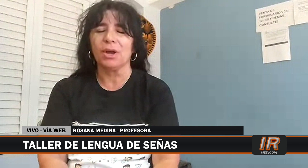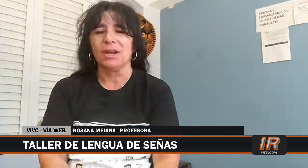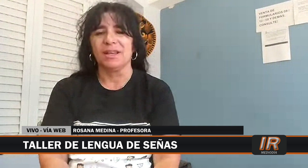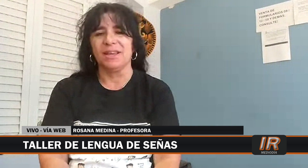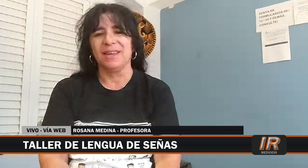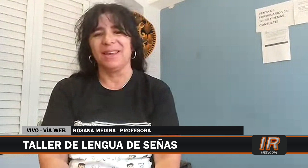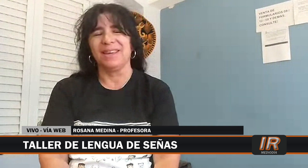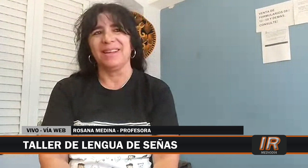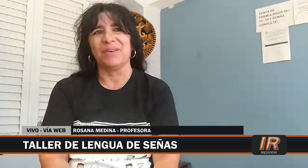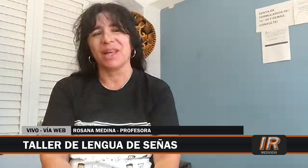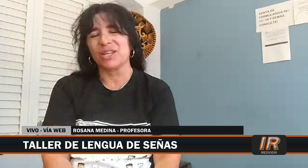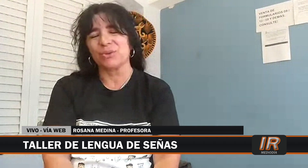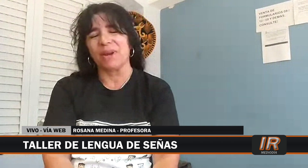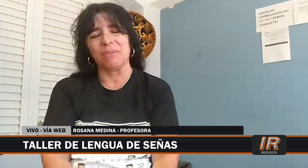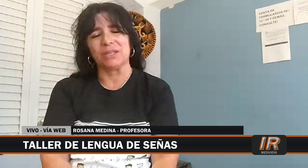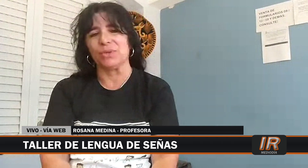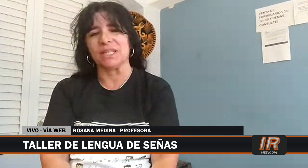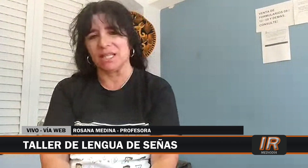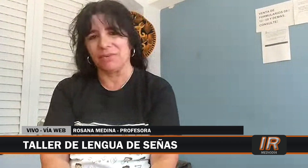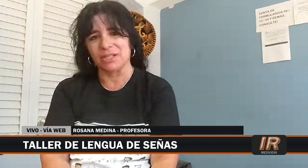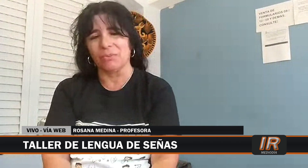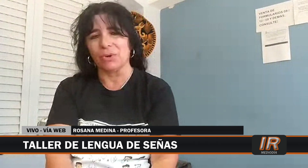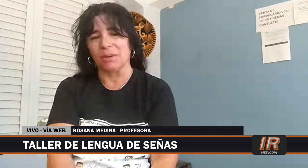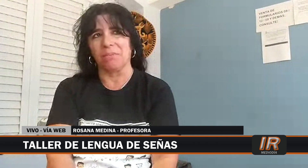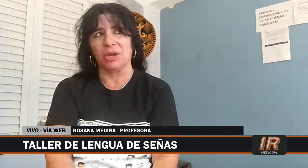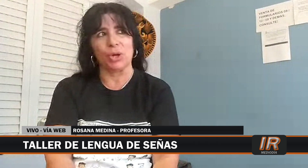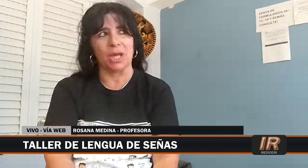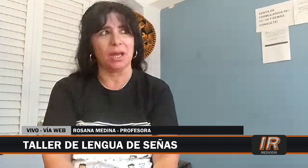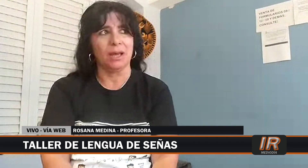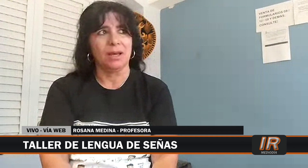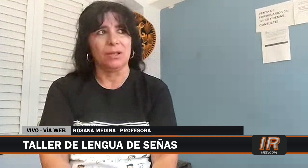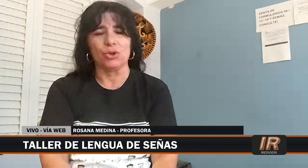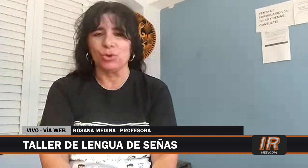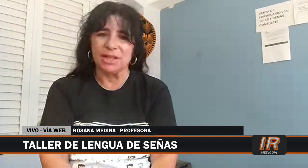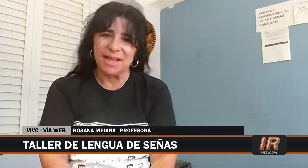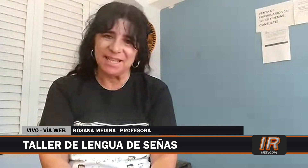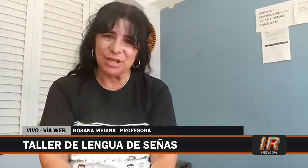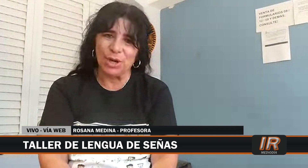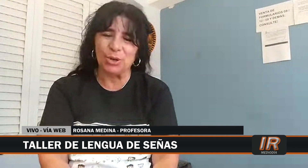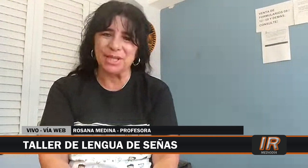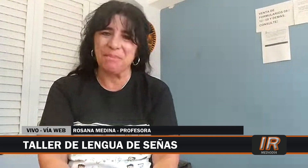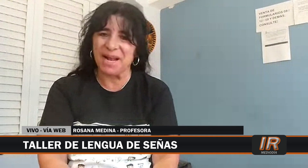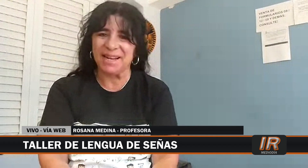y la verdad que eso para mí es una satisfacción, porque veo que no estoy haciendo las cosas mal,